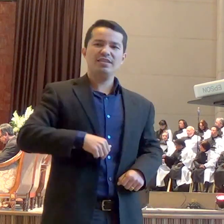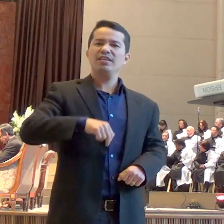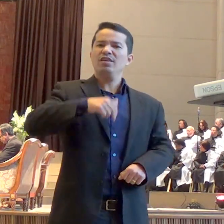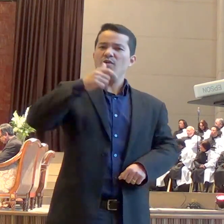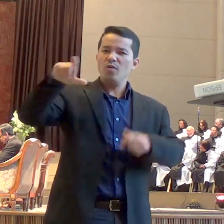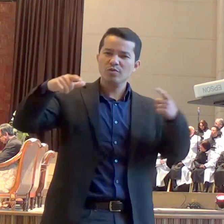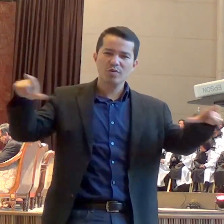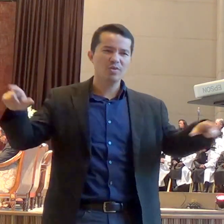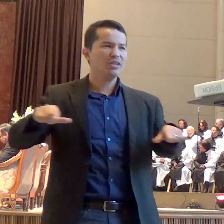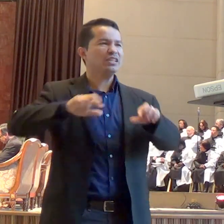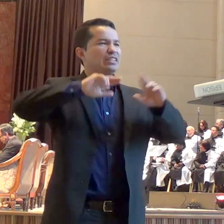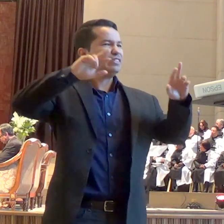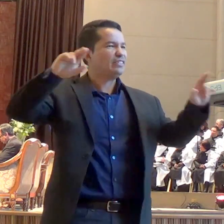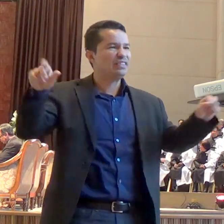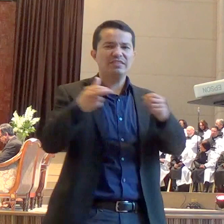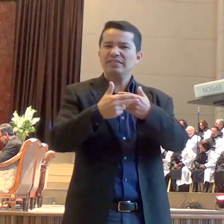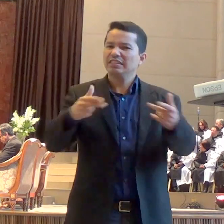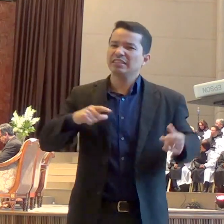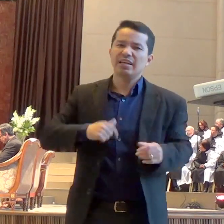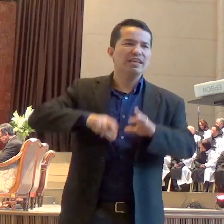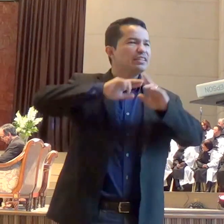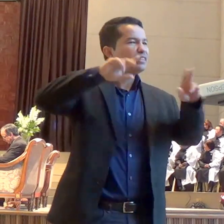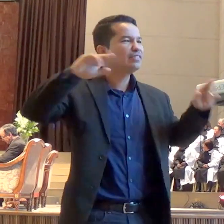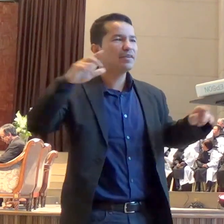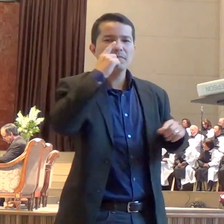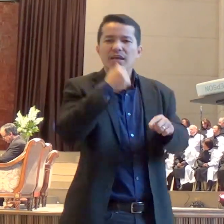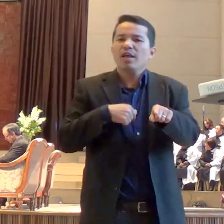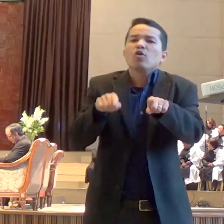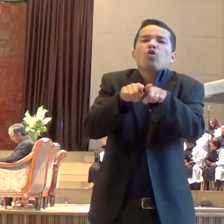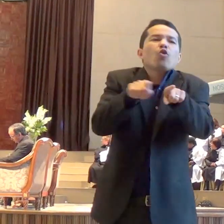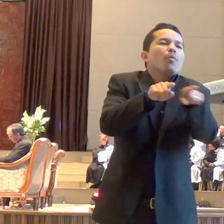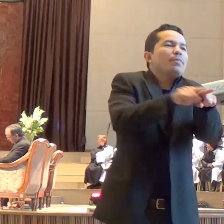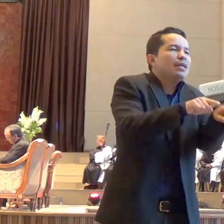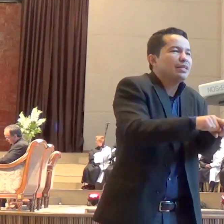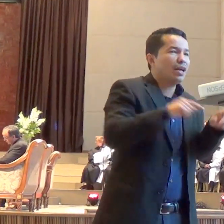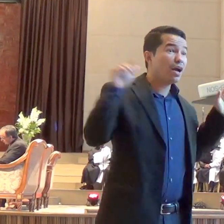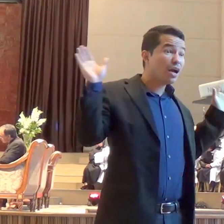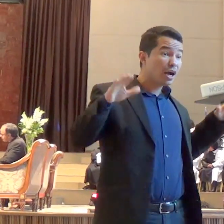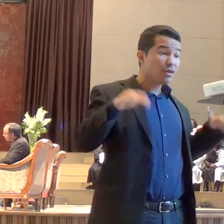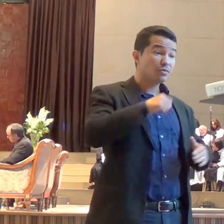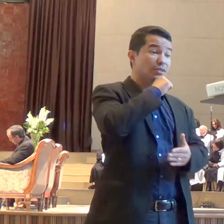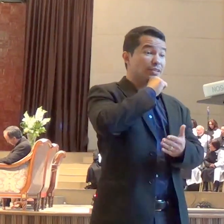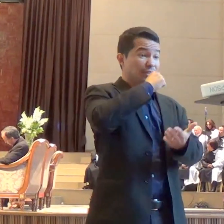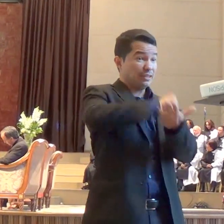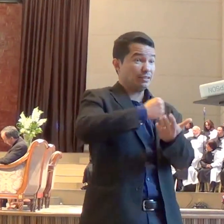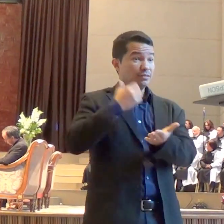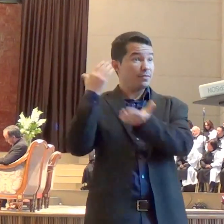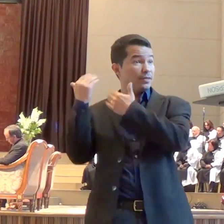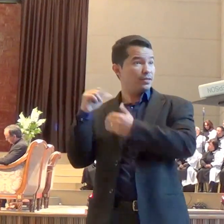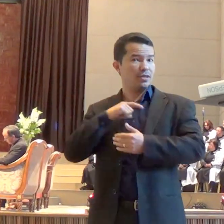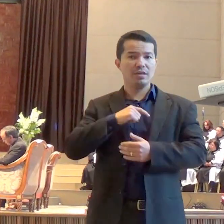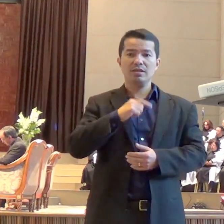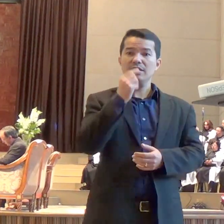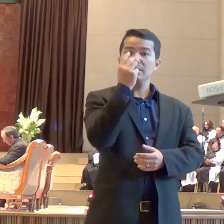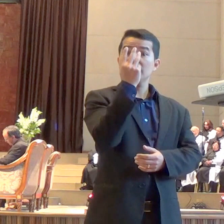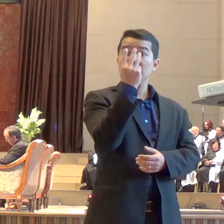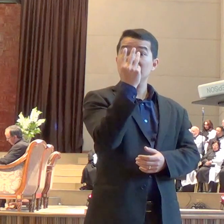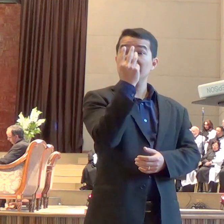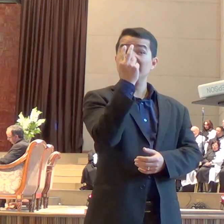sinônimos aos anjos em alguns textos do Velho Testamento. Em 35 livros da